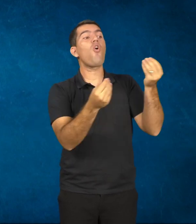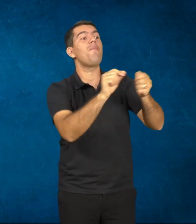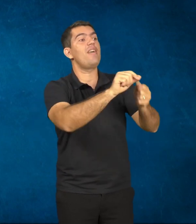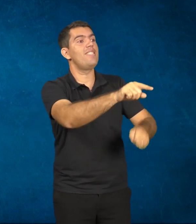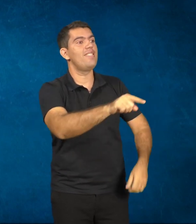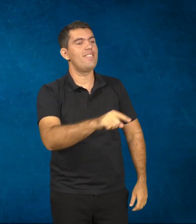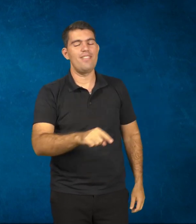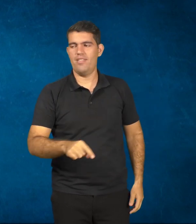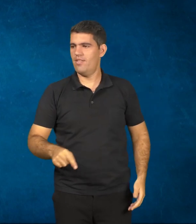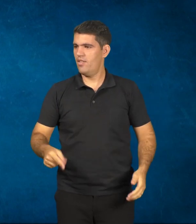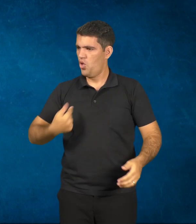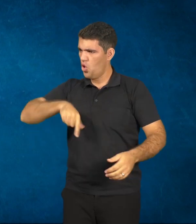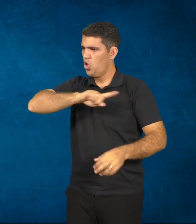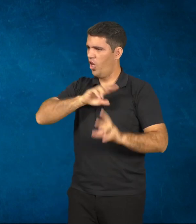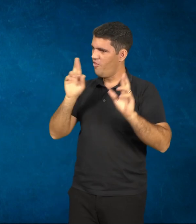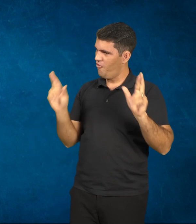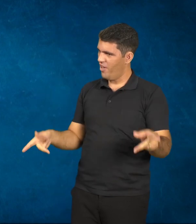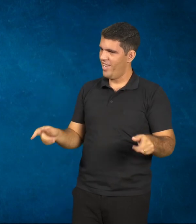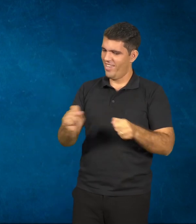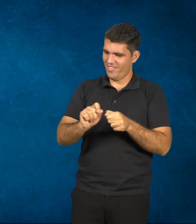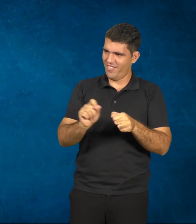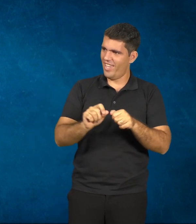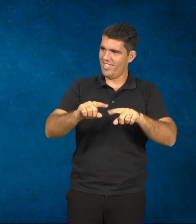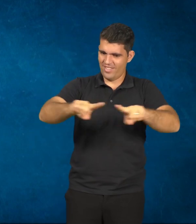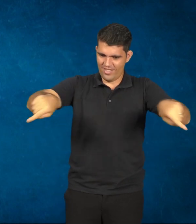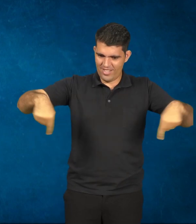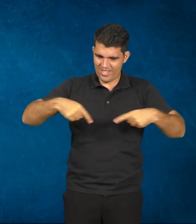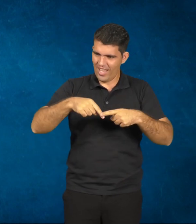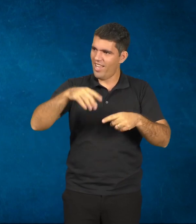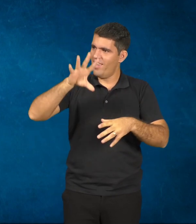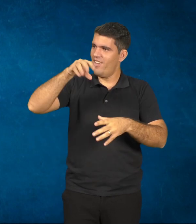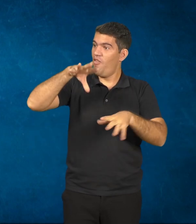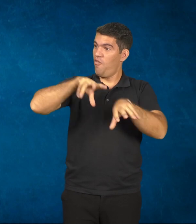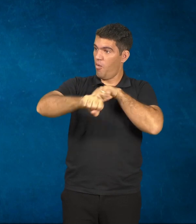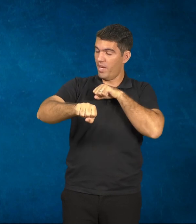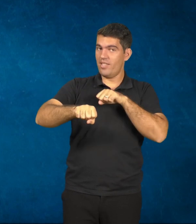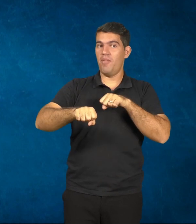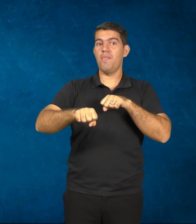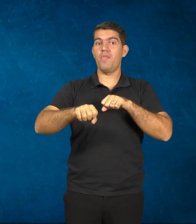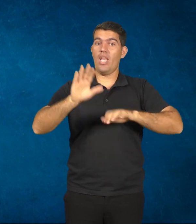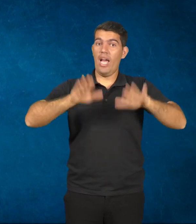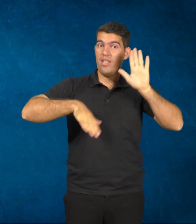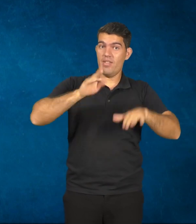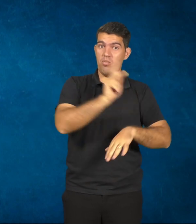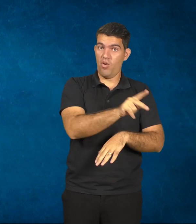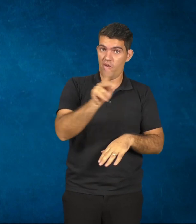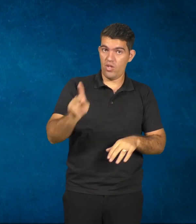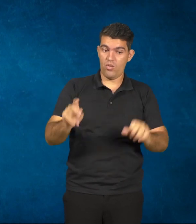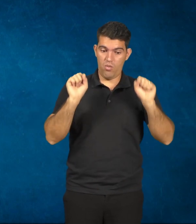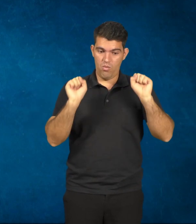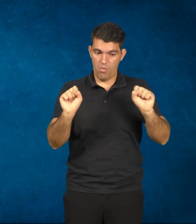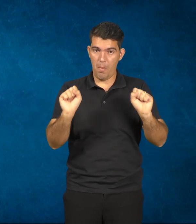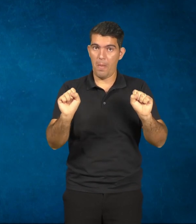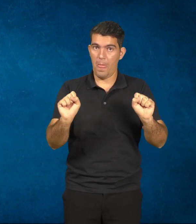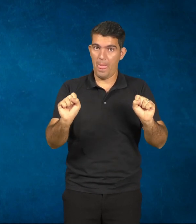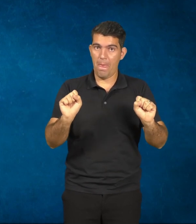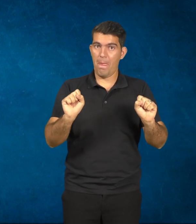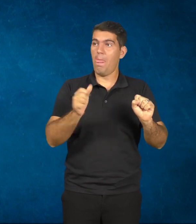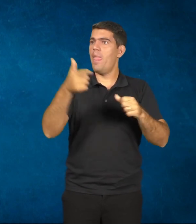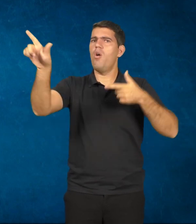Nós desenhamos outro formato de formação para os professores, no qual, ora, ele tinha contato com realidades outras, porque